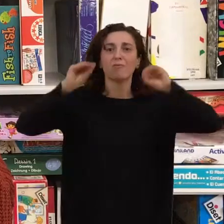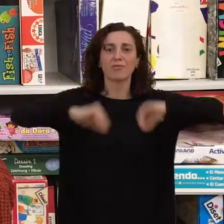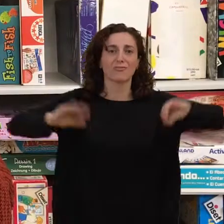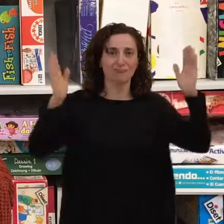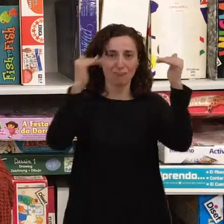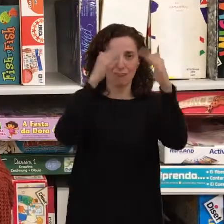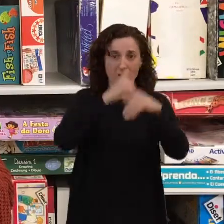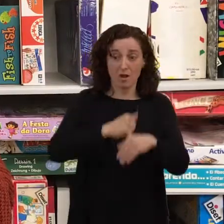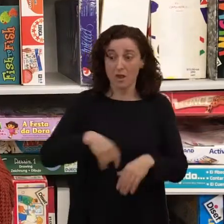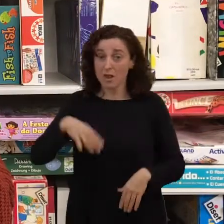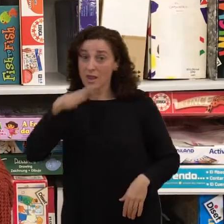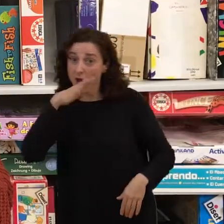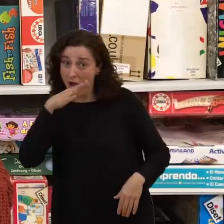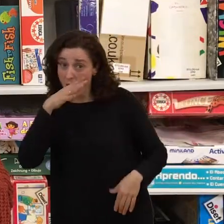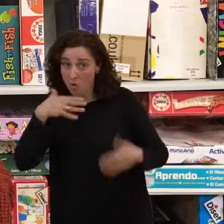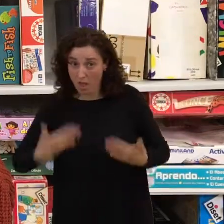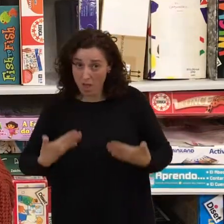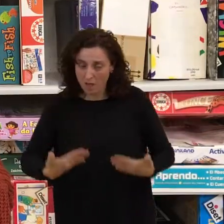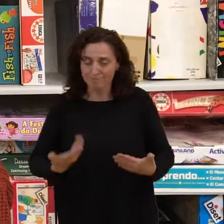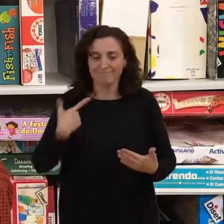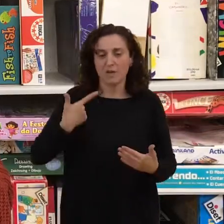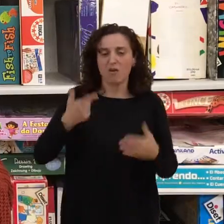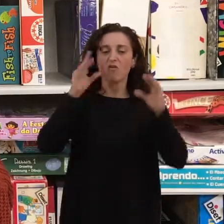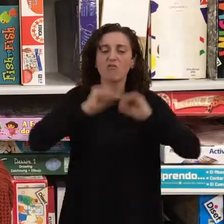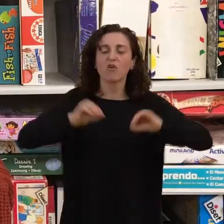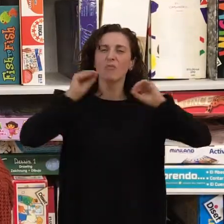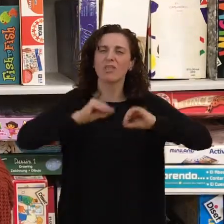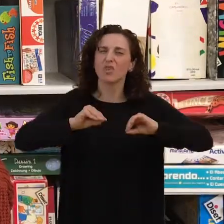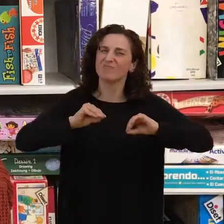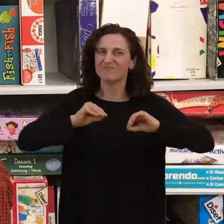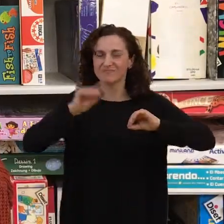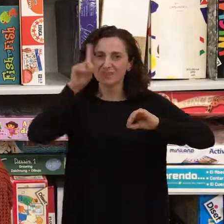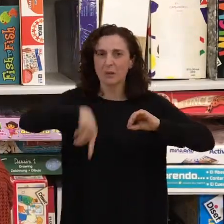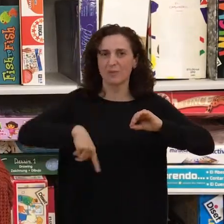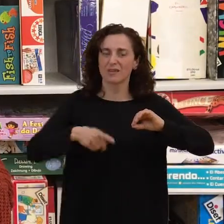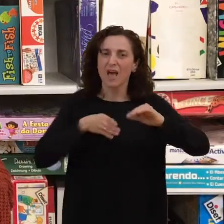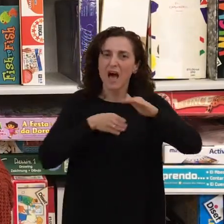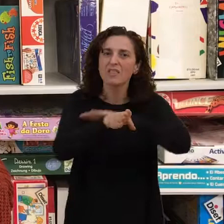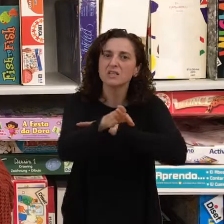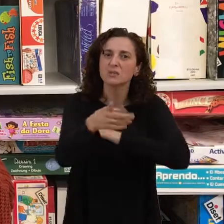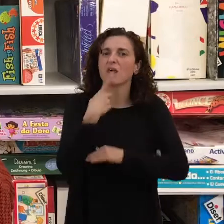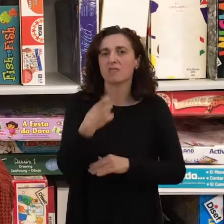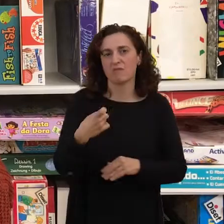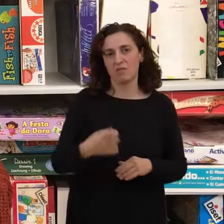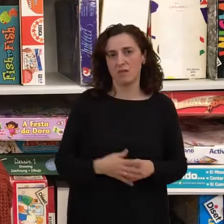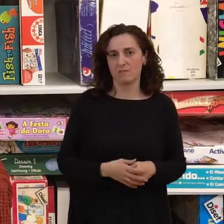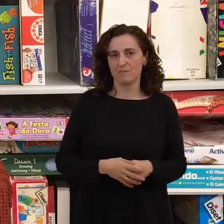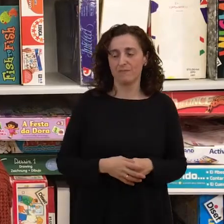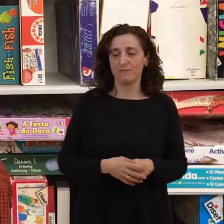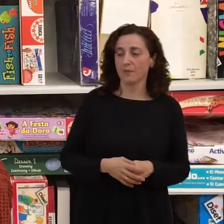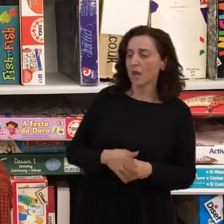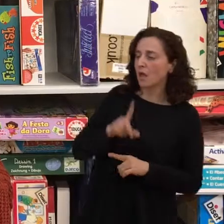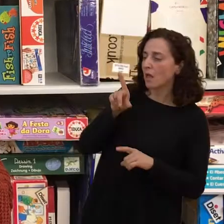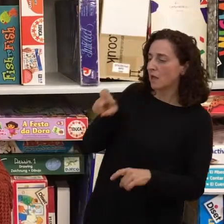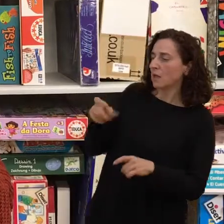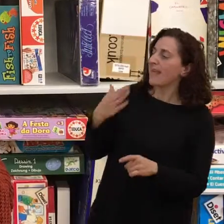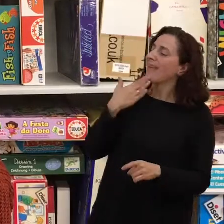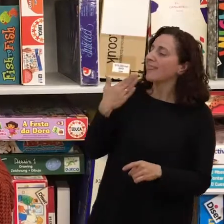en la actualidad la formación es difícil que puedan acceder. ¿Cuál es el margen de edades al que